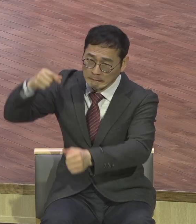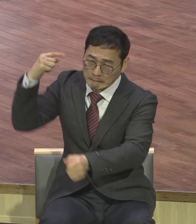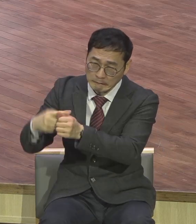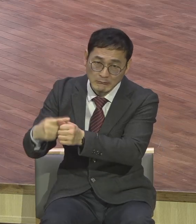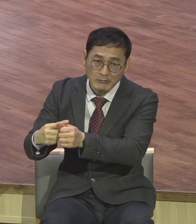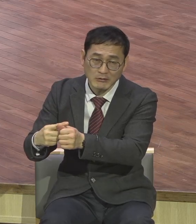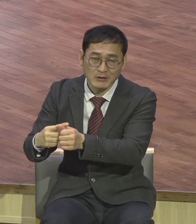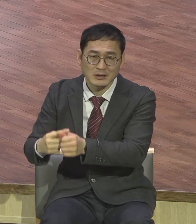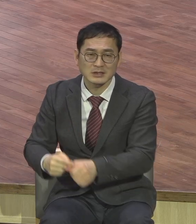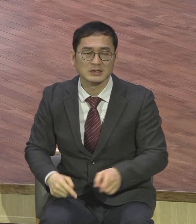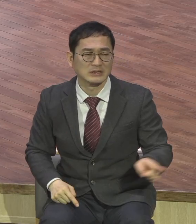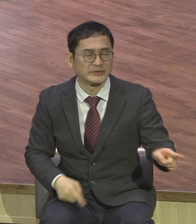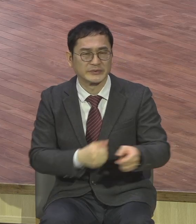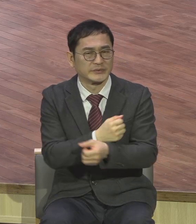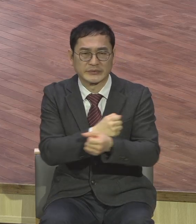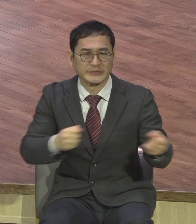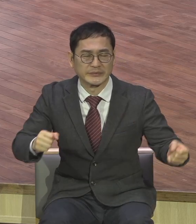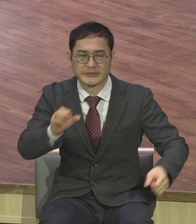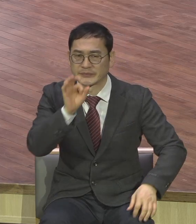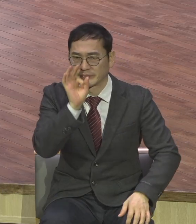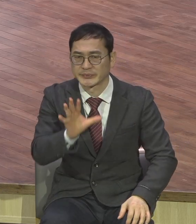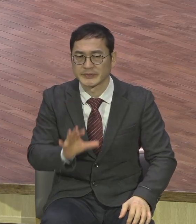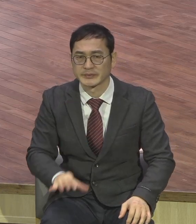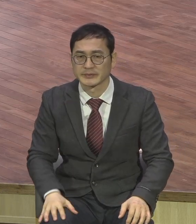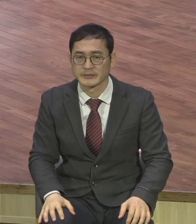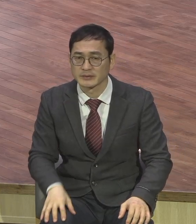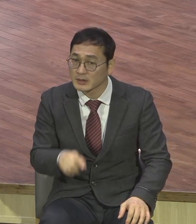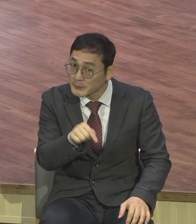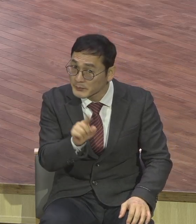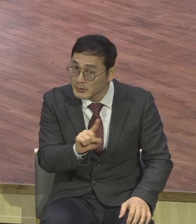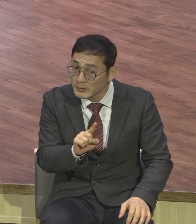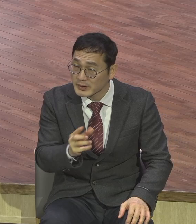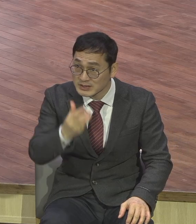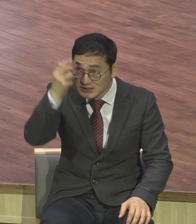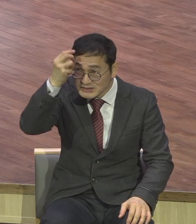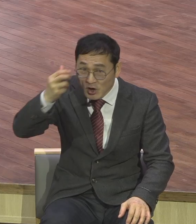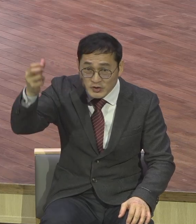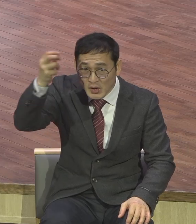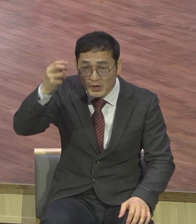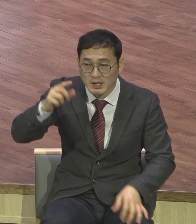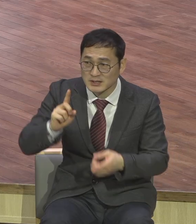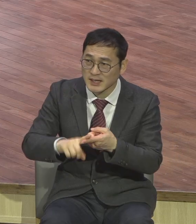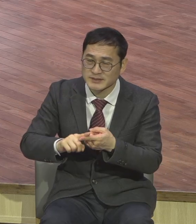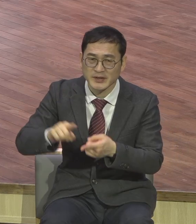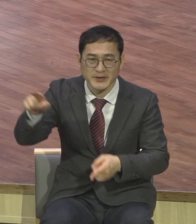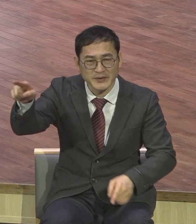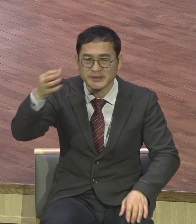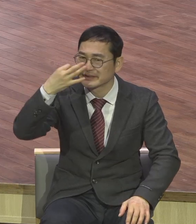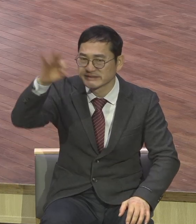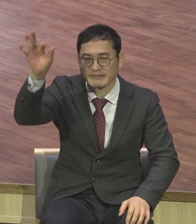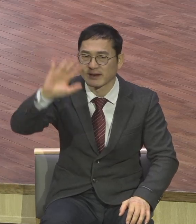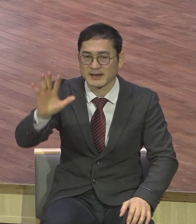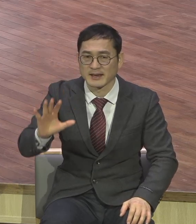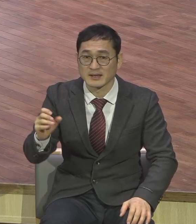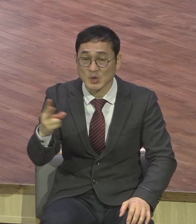이 무슨 말인가 하면요 성령의 존재를 부인하거나 성령의 사익을 회방하는 거예요